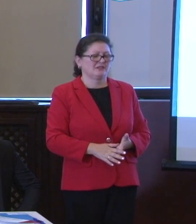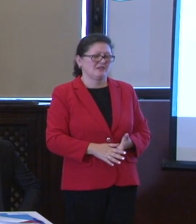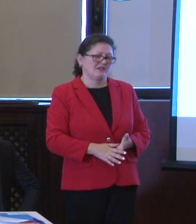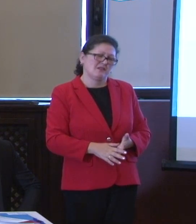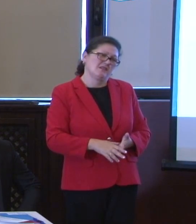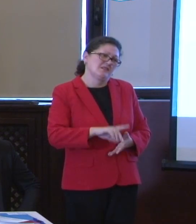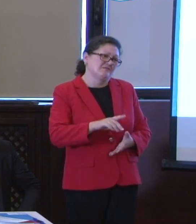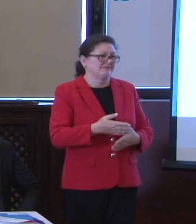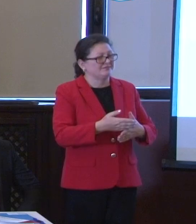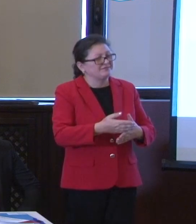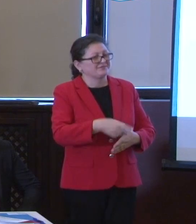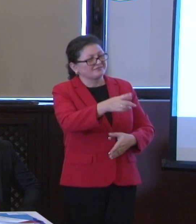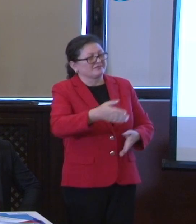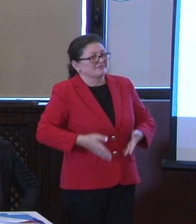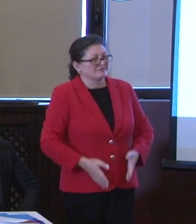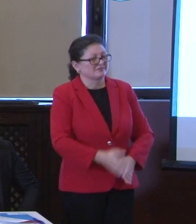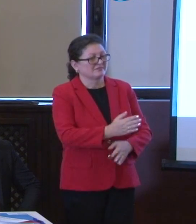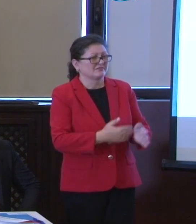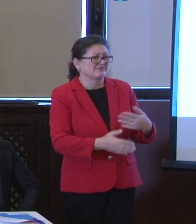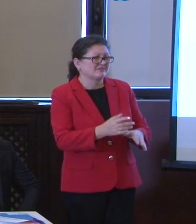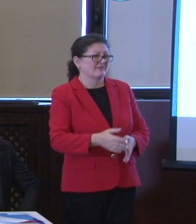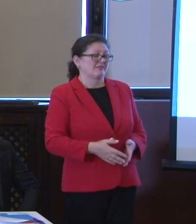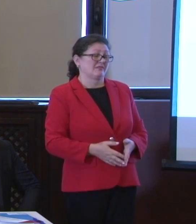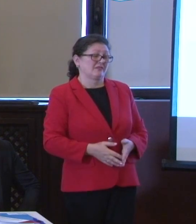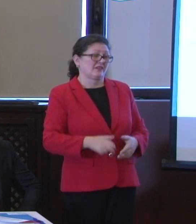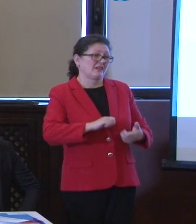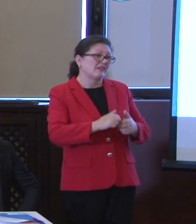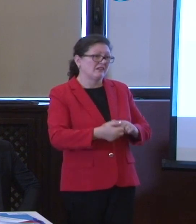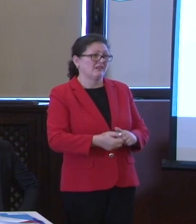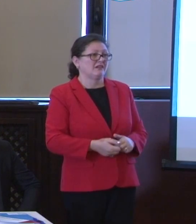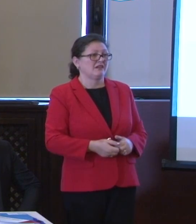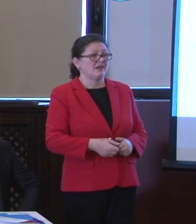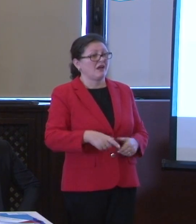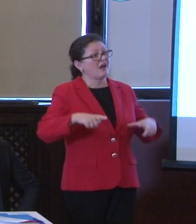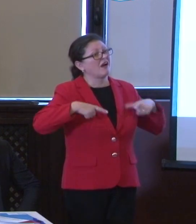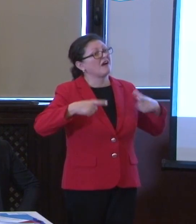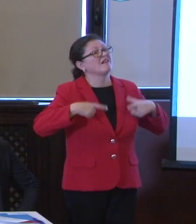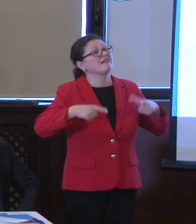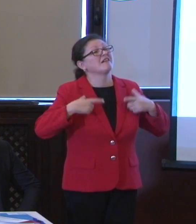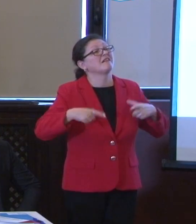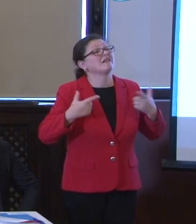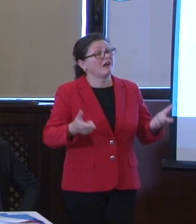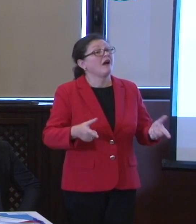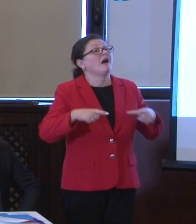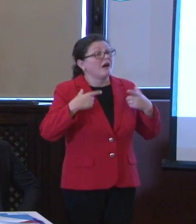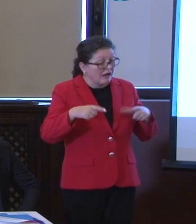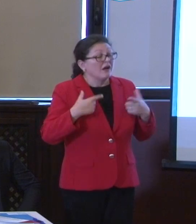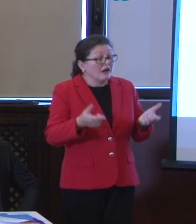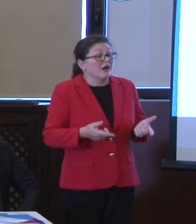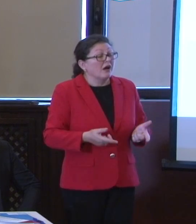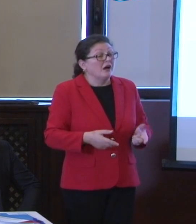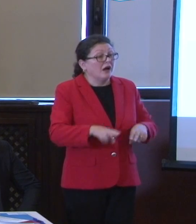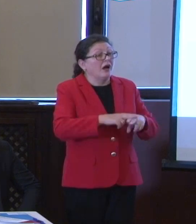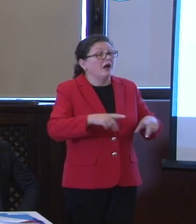foarte generos și ne-a creat niște probleme, totuși ne-a dat viață și dumneavoastră ne-arătați cum trebuie să